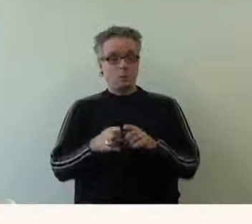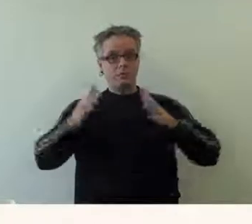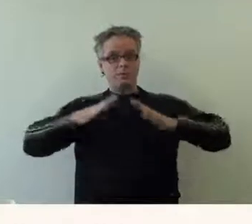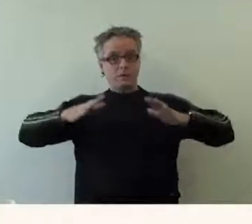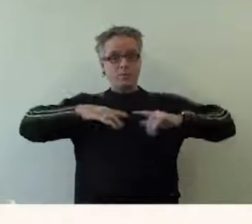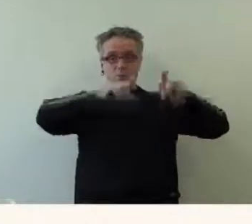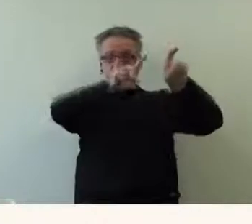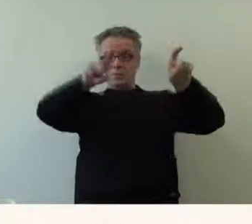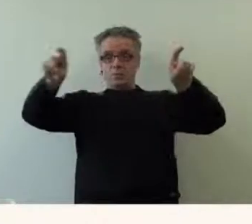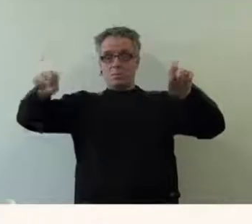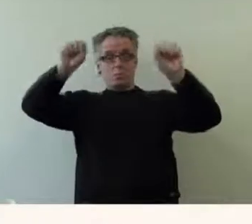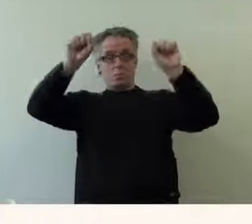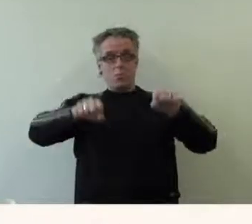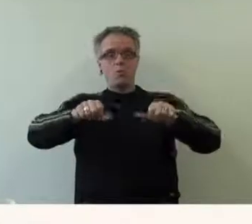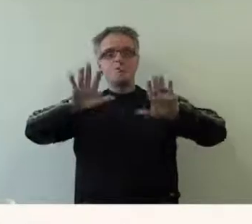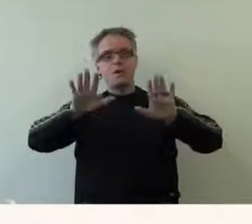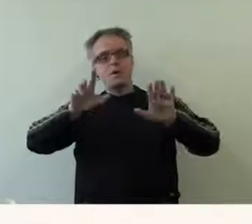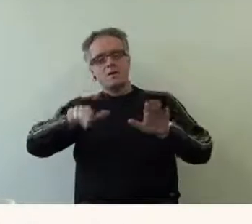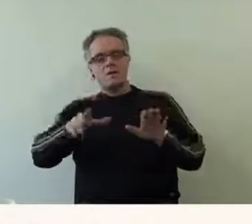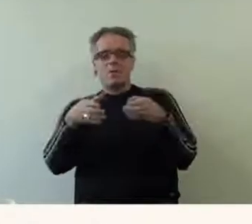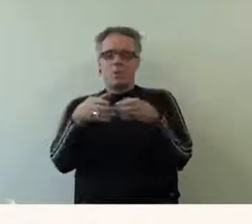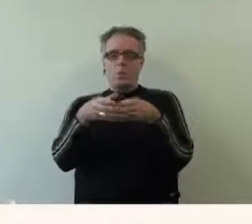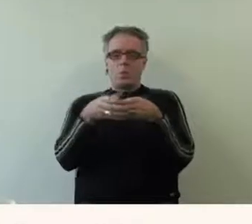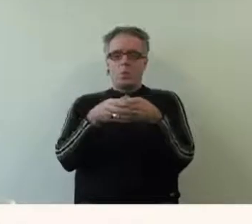Un vestiaire est disponible pour les groupes uniquement.